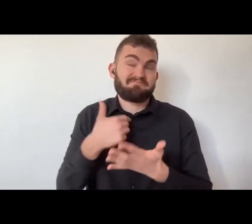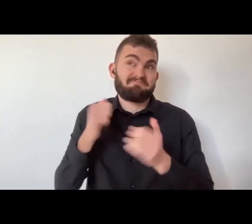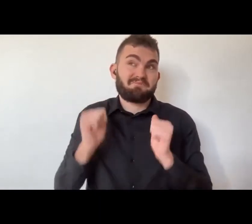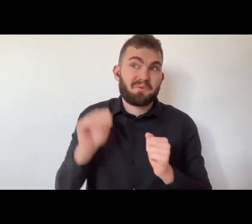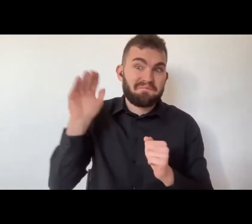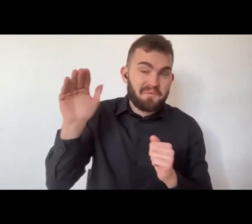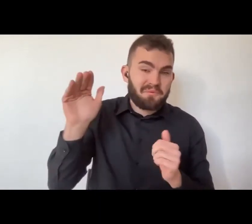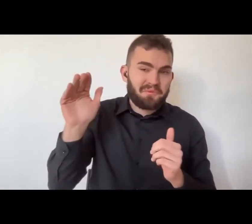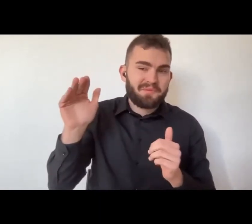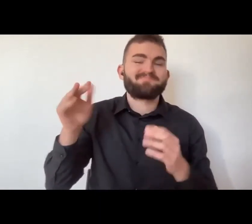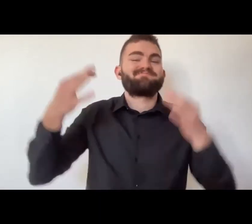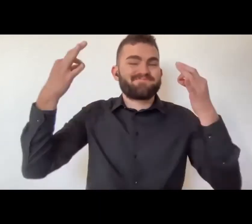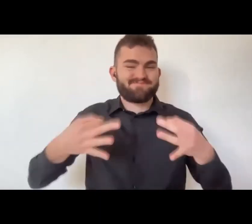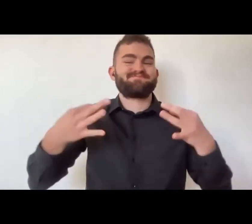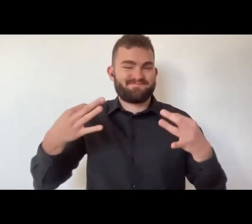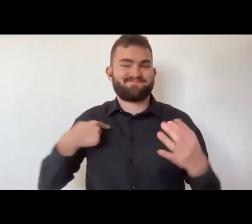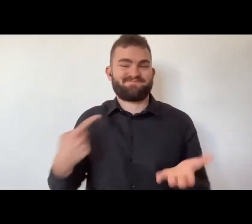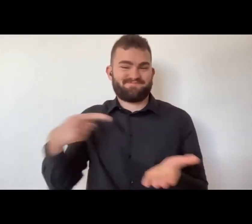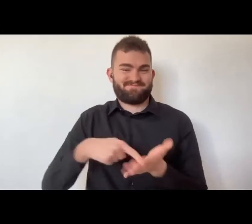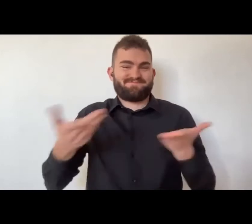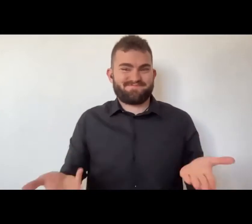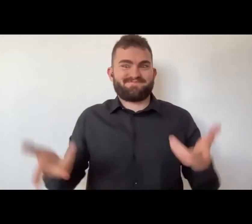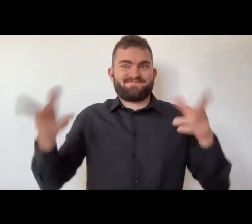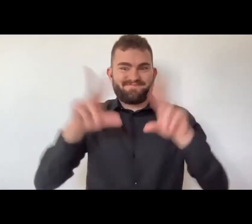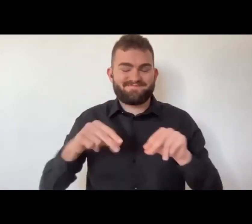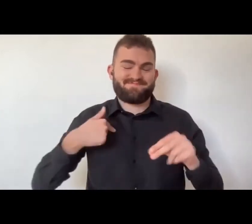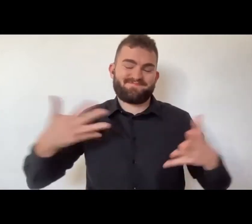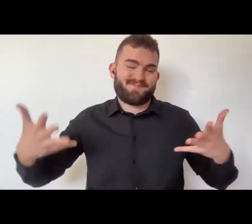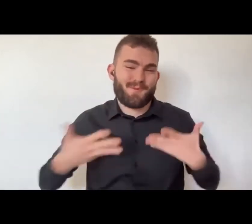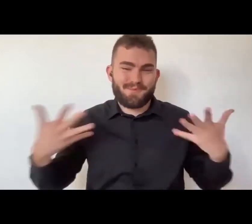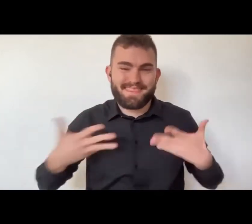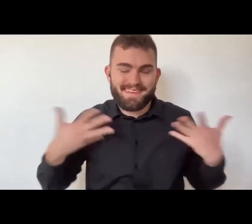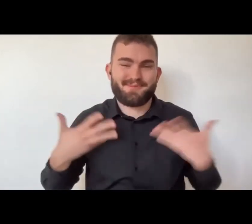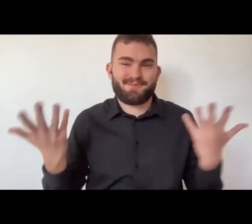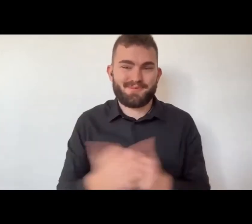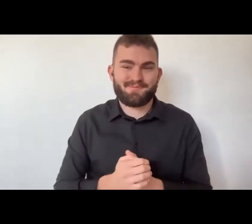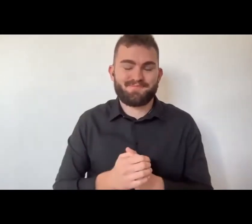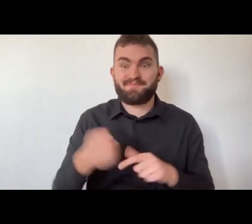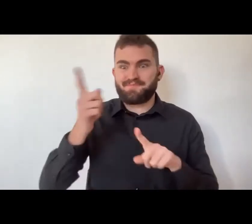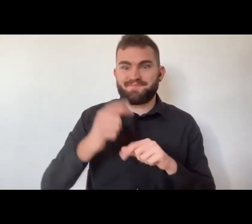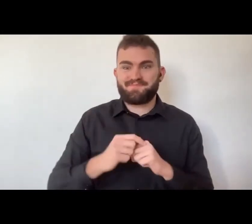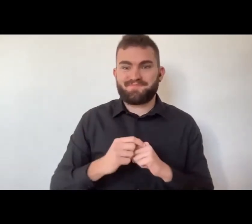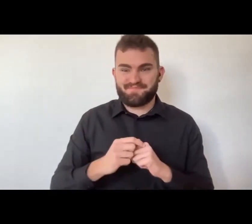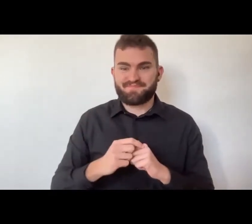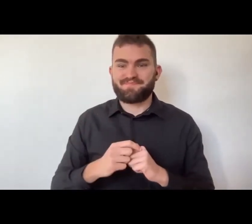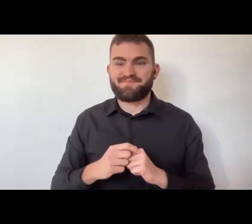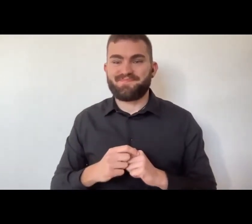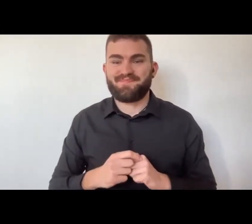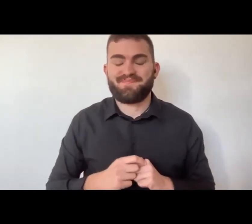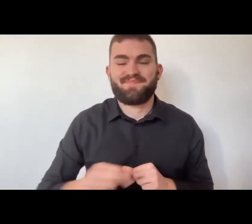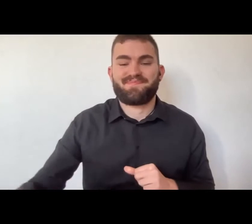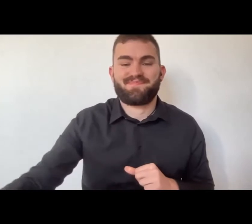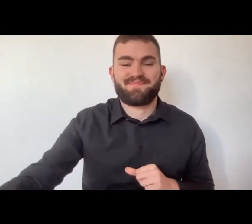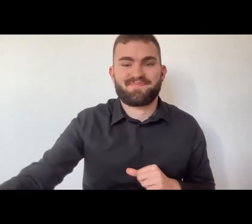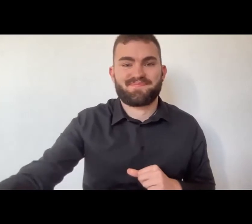mi sono chiesto se avrei potuto continuare a festeggiare questa grande ricorrenza. Chiedo di